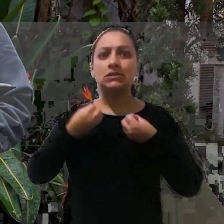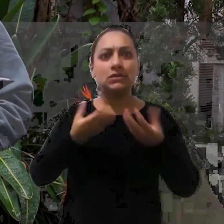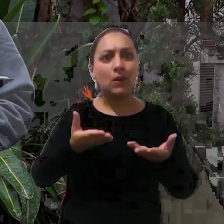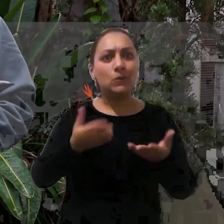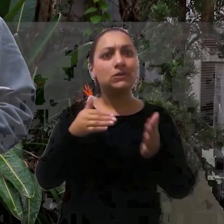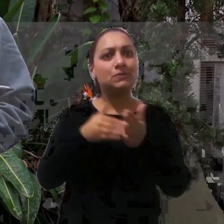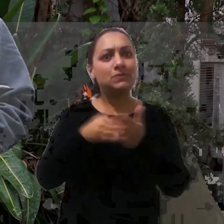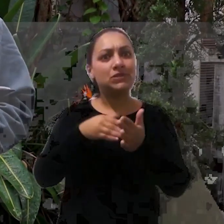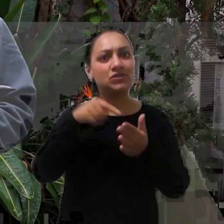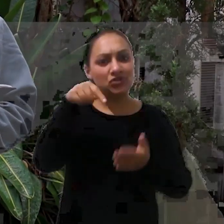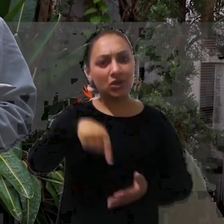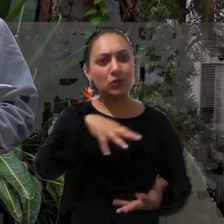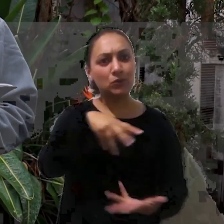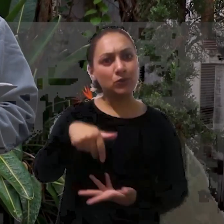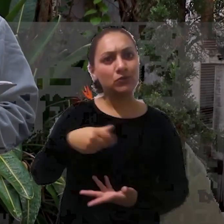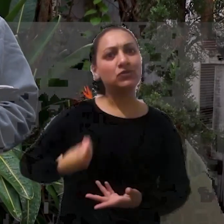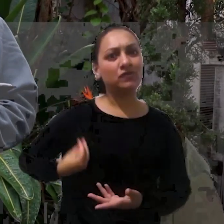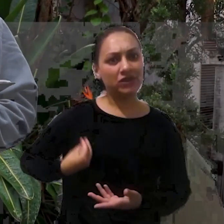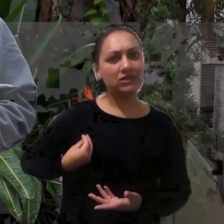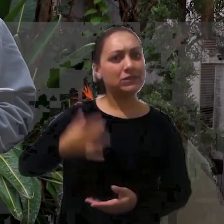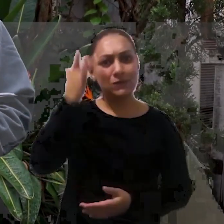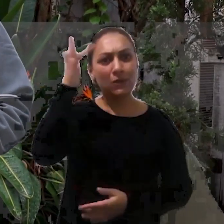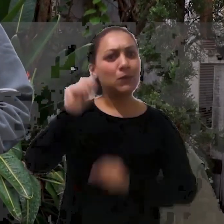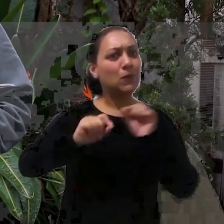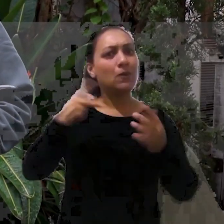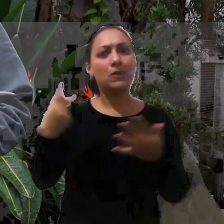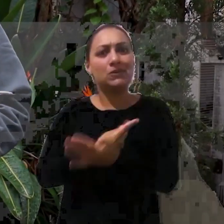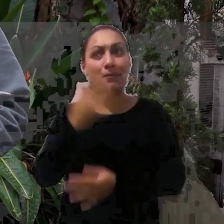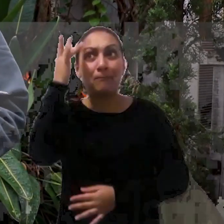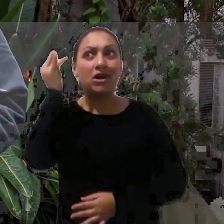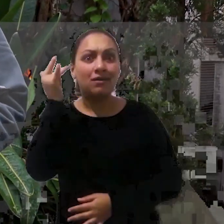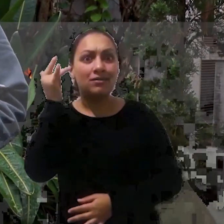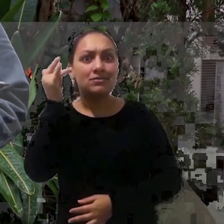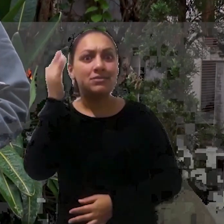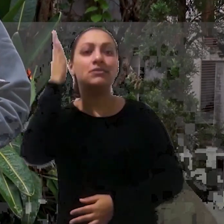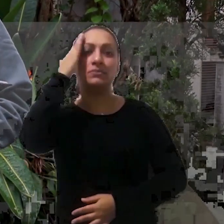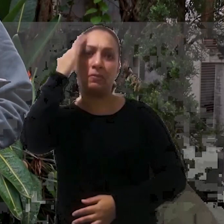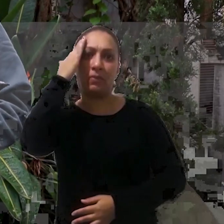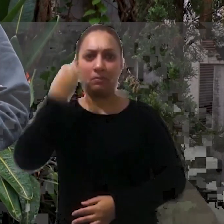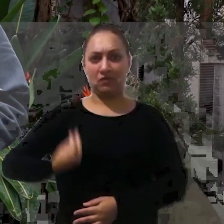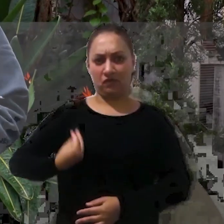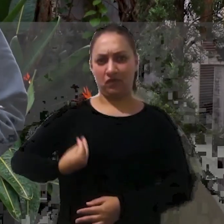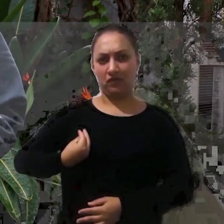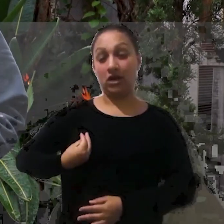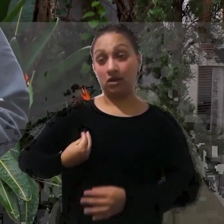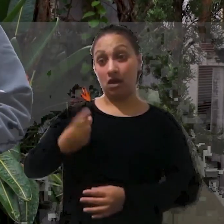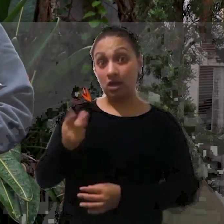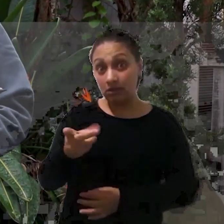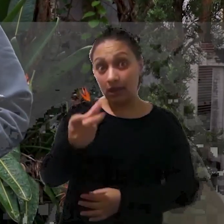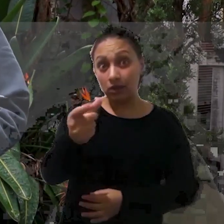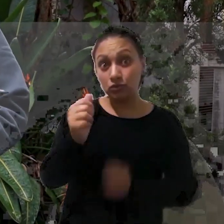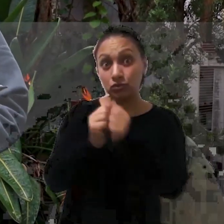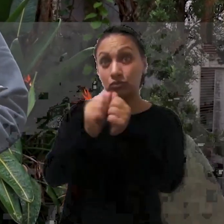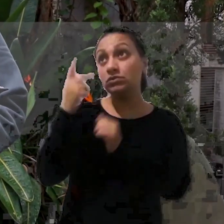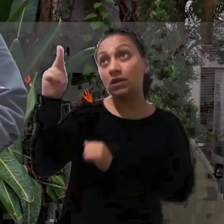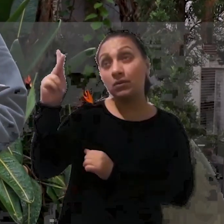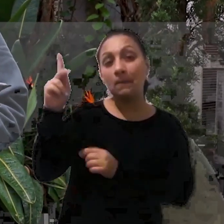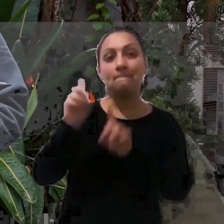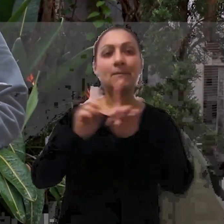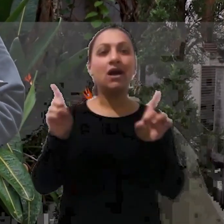nosso tempo aqui na Terra Nós não sabemos o nosso dia de amanhã Nós sabemos que vamos passar a eternidade com Deus Mas também